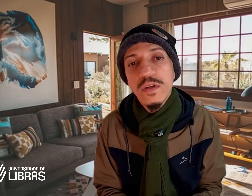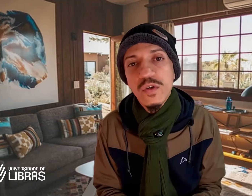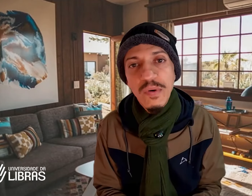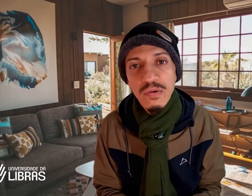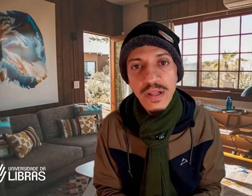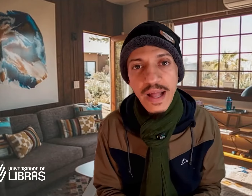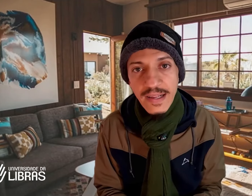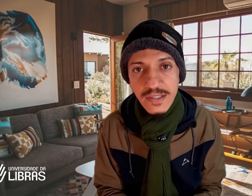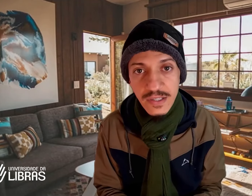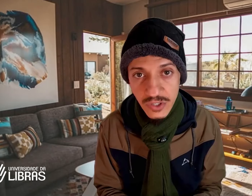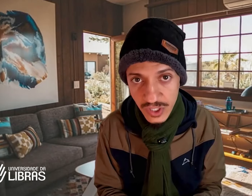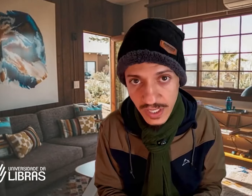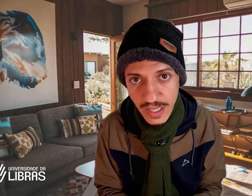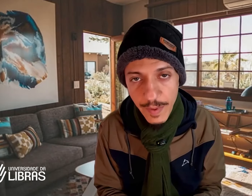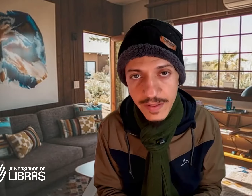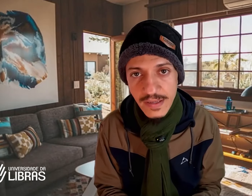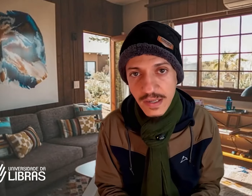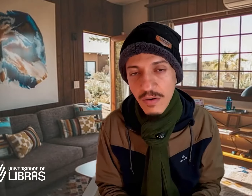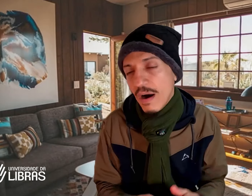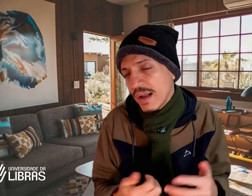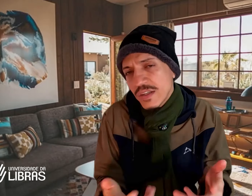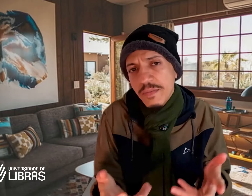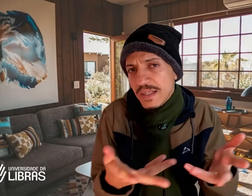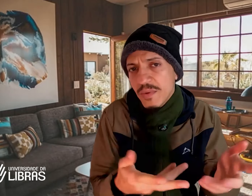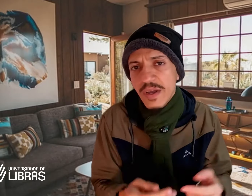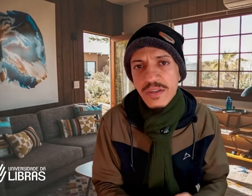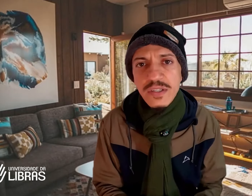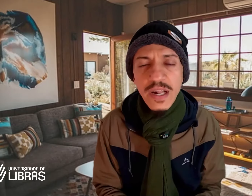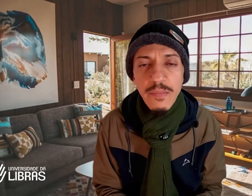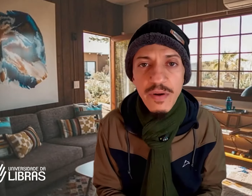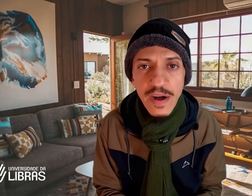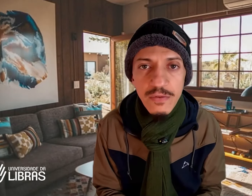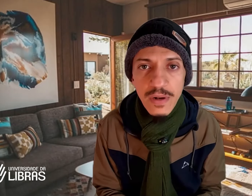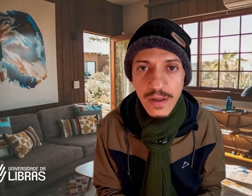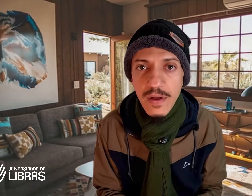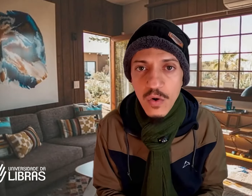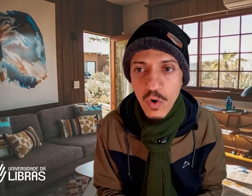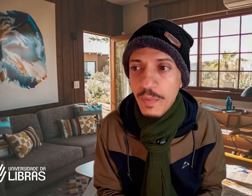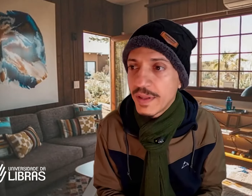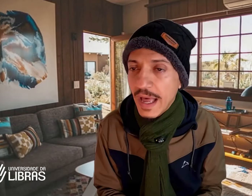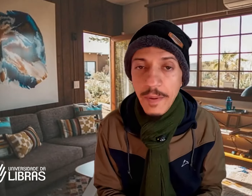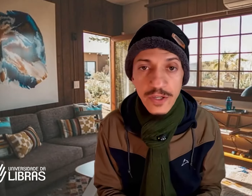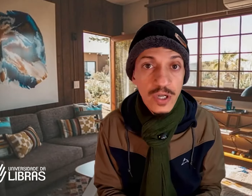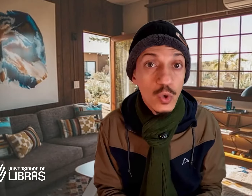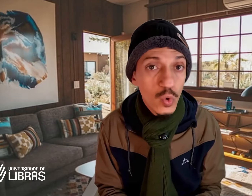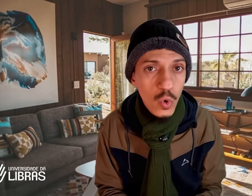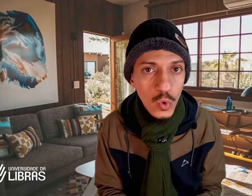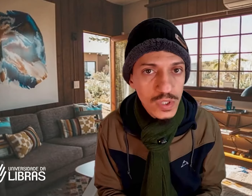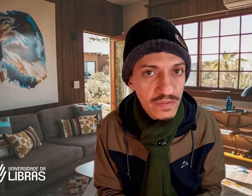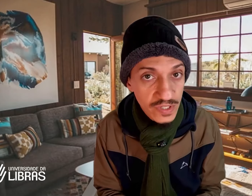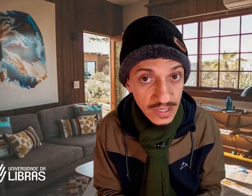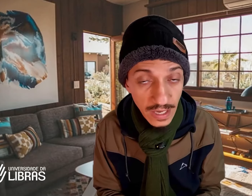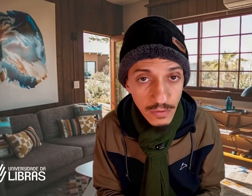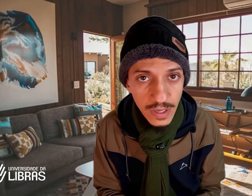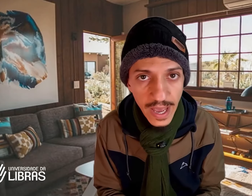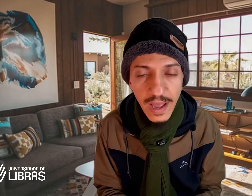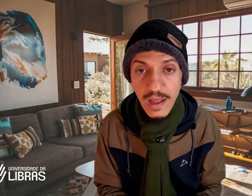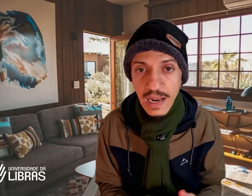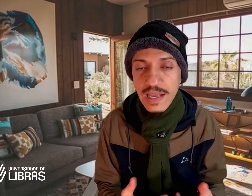oportunidades de interpretação, antes mesmo de ser aprovado ali como intérprete no concurso que você tanto quer, naquele